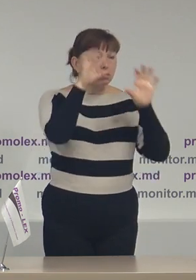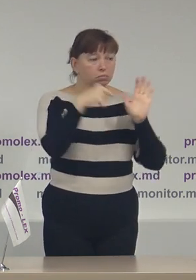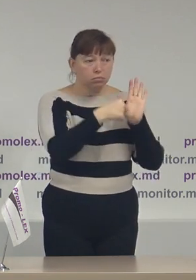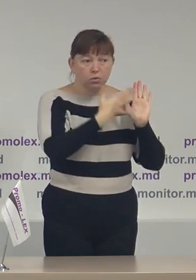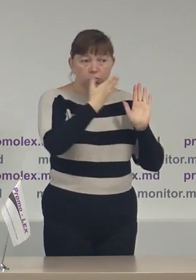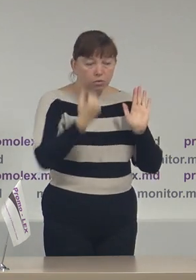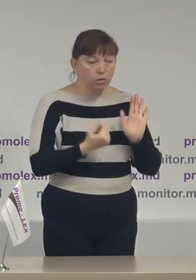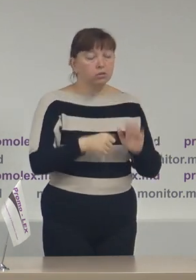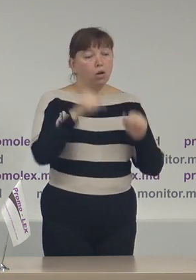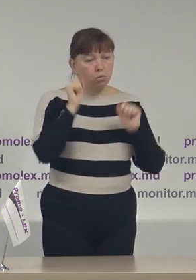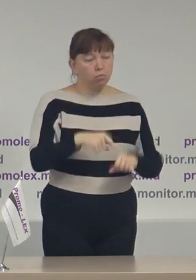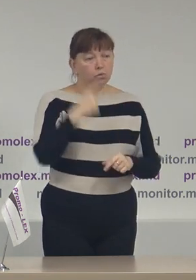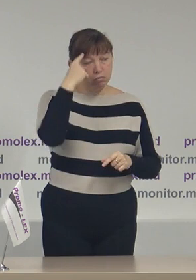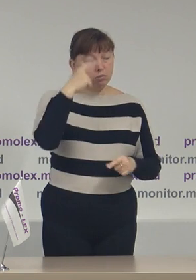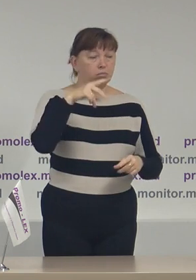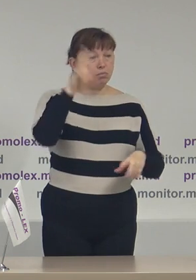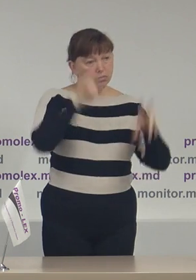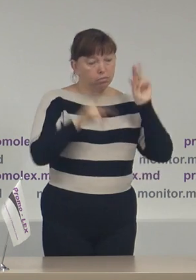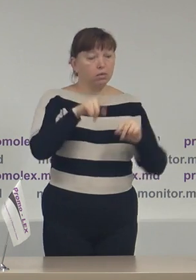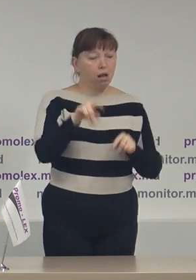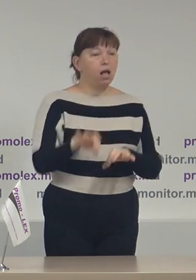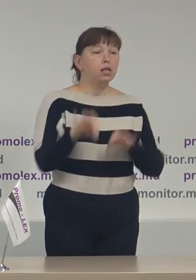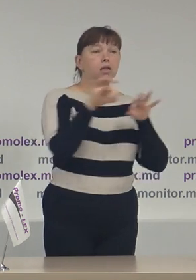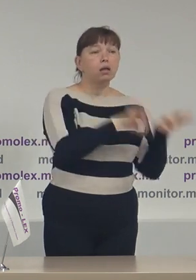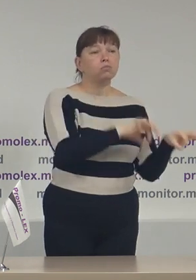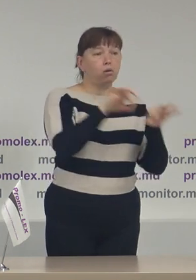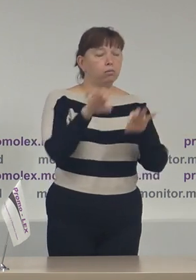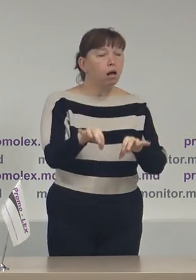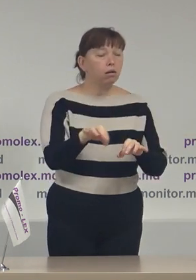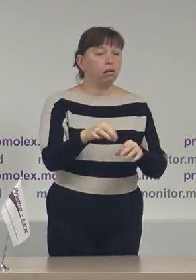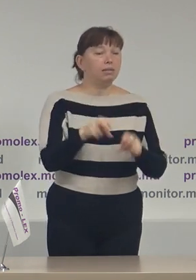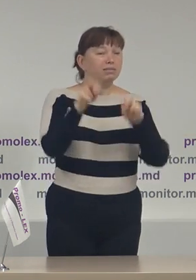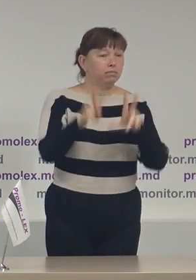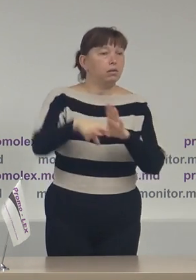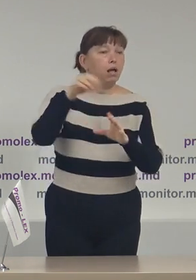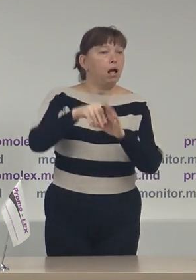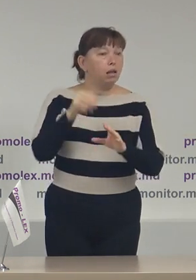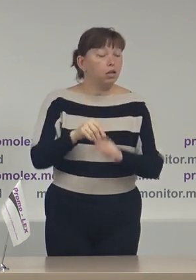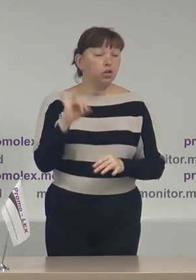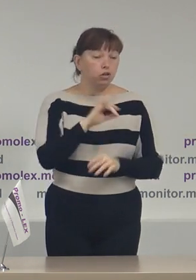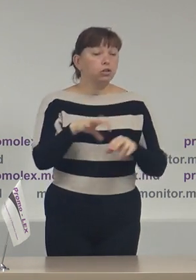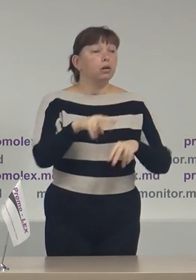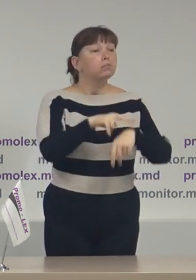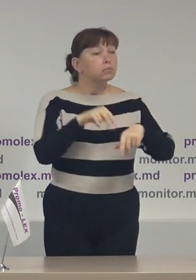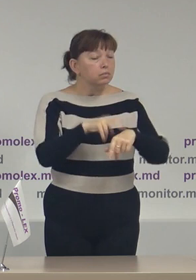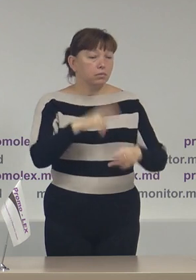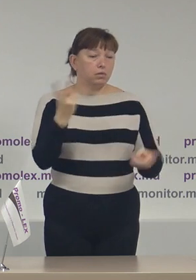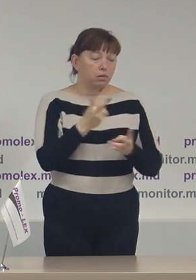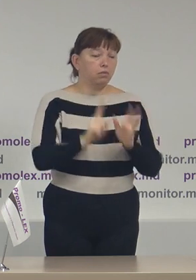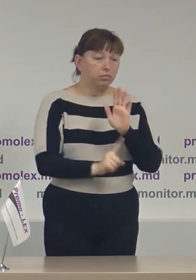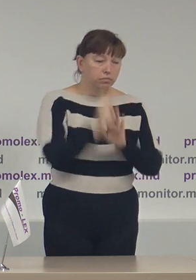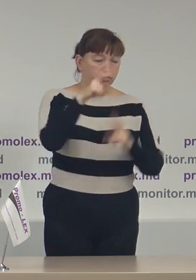poate fi interpretată ca transportare organizată și organele de drept vor trebui să inițieze